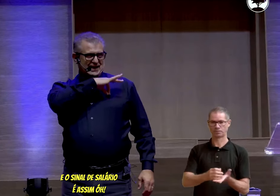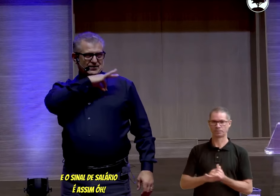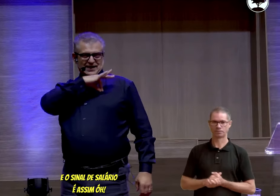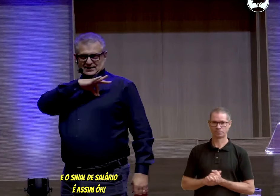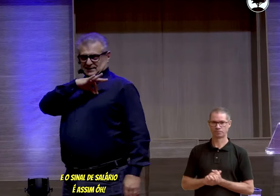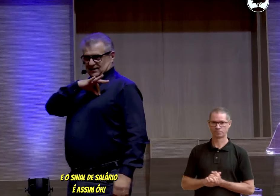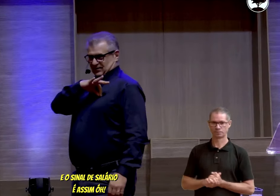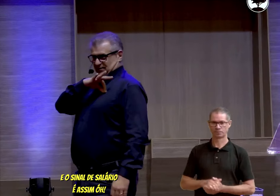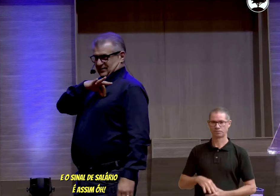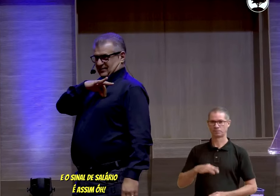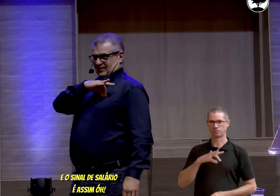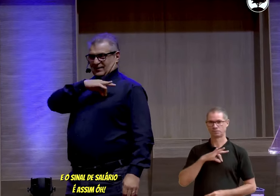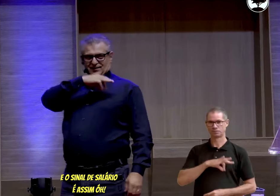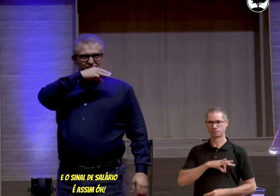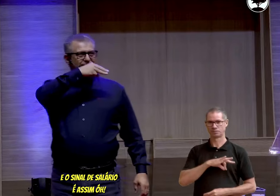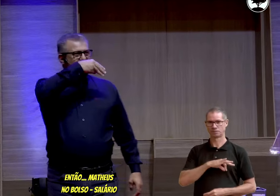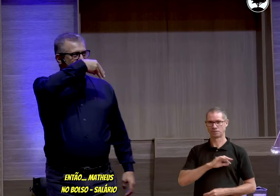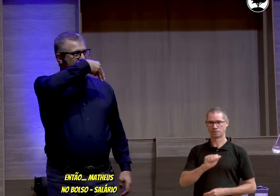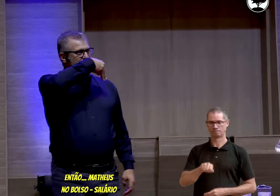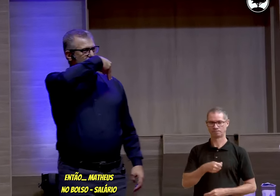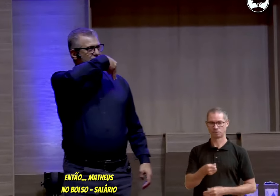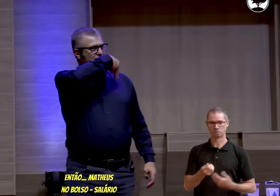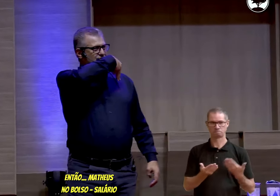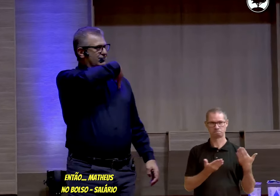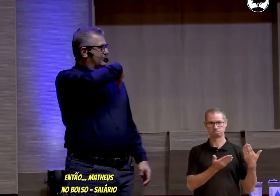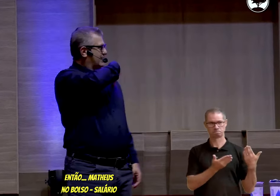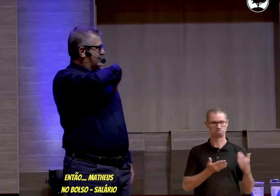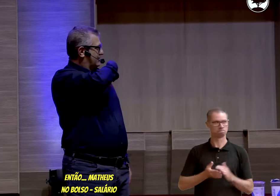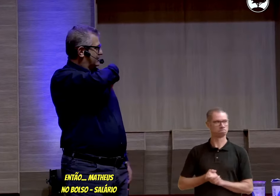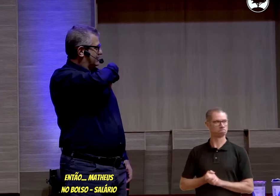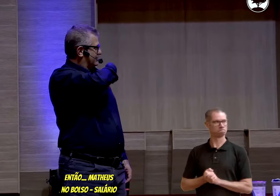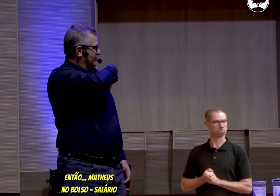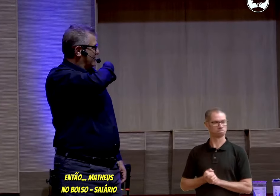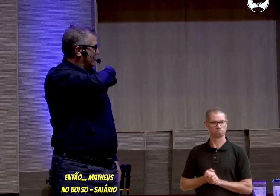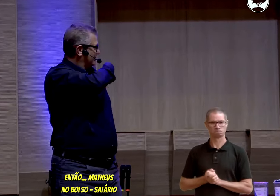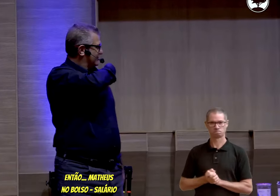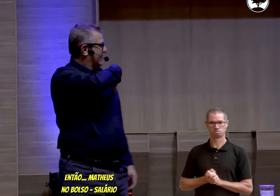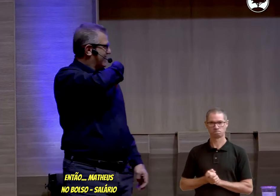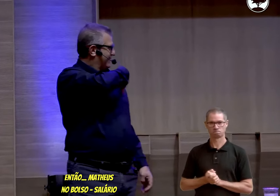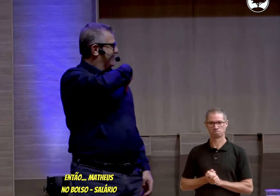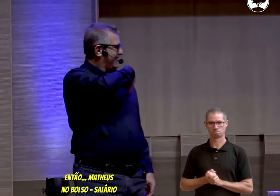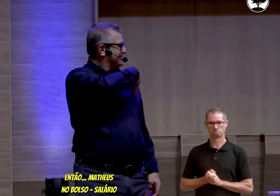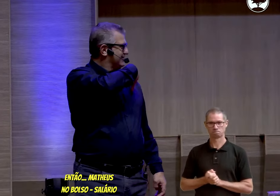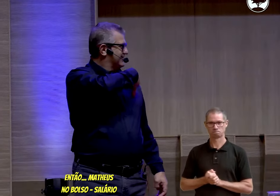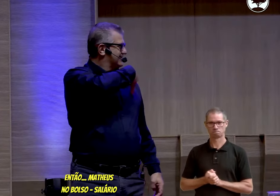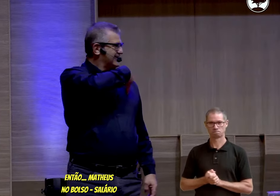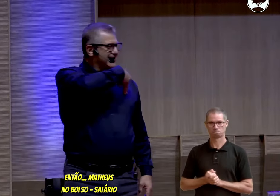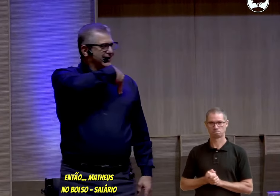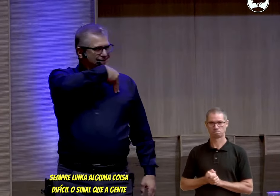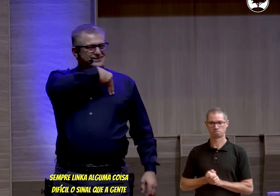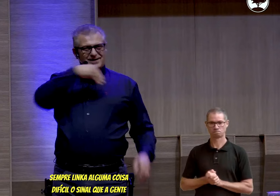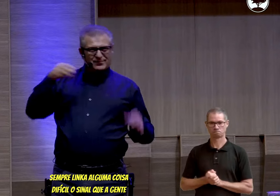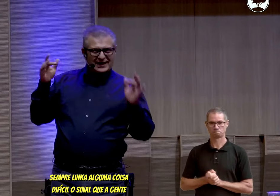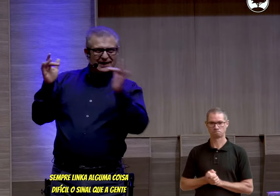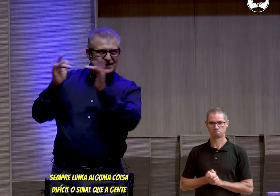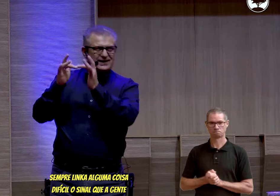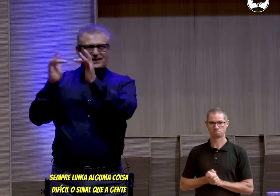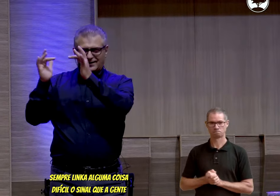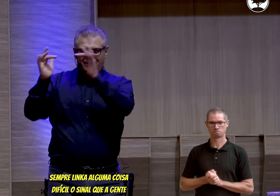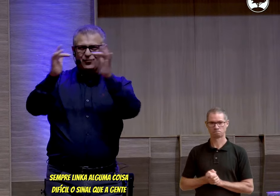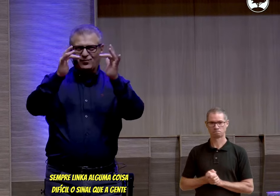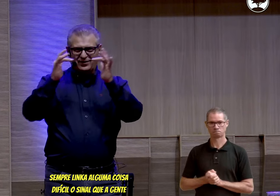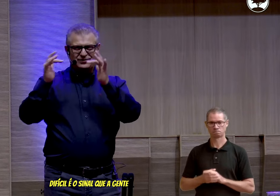de salário é assim, ó, então a gente, ó, Mateus no bolso, salário, fácil, sempre